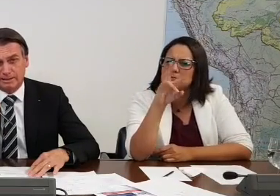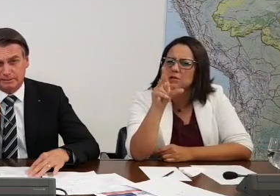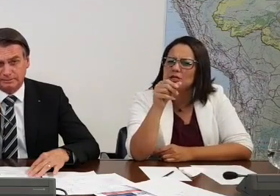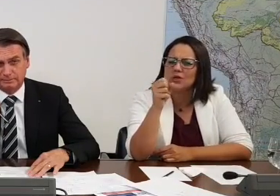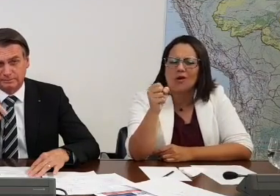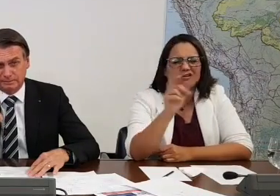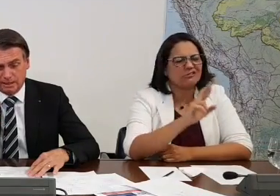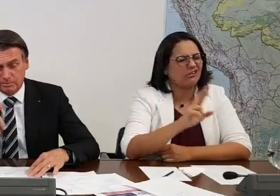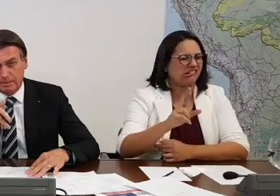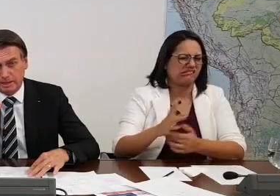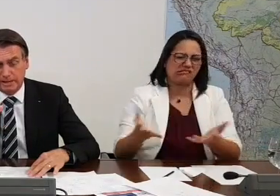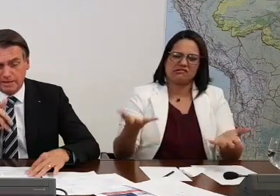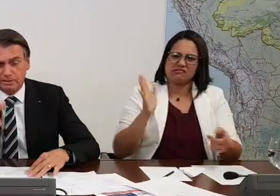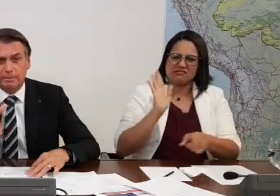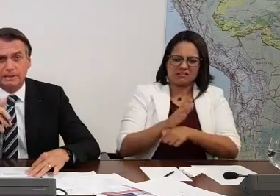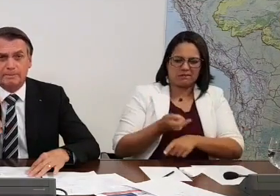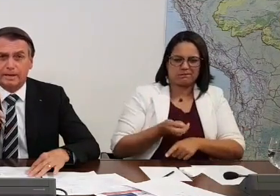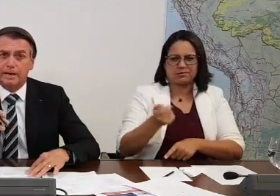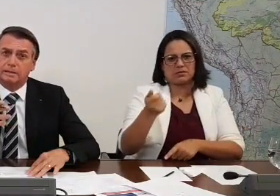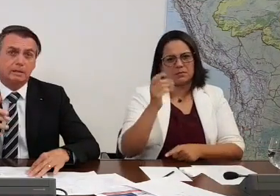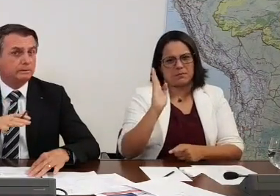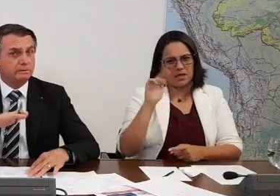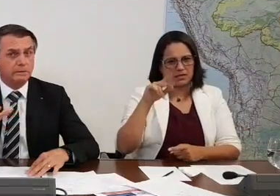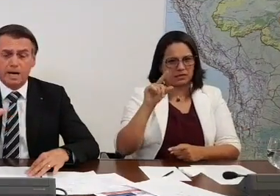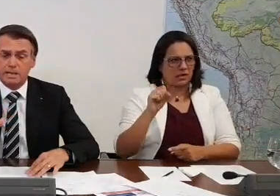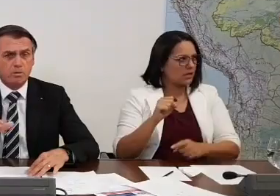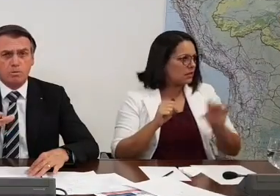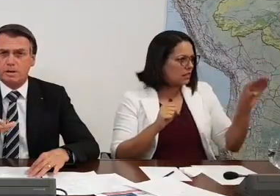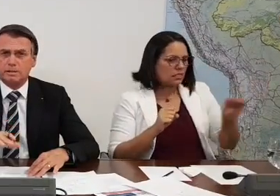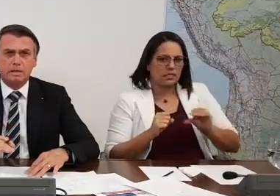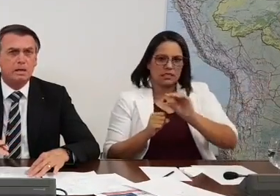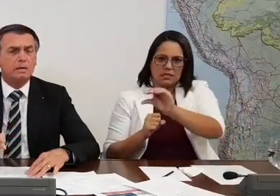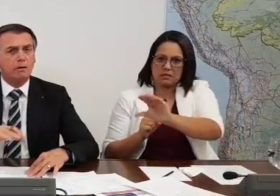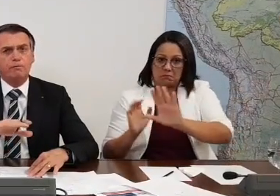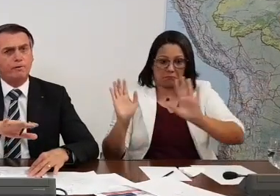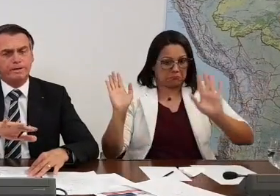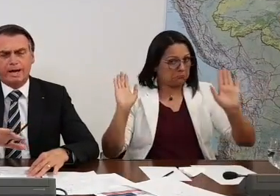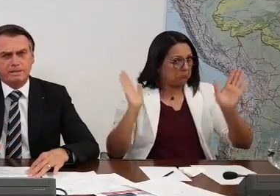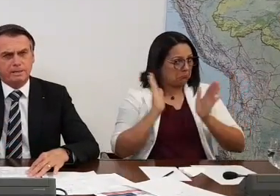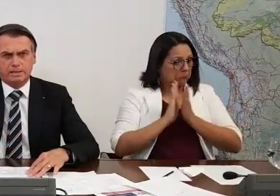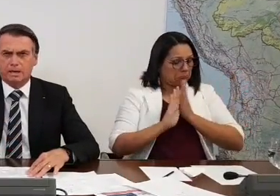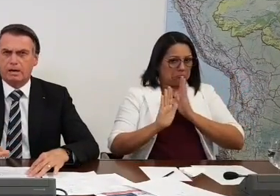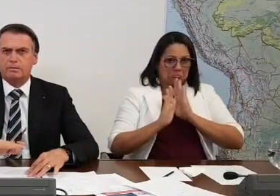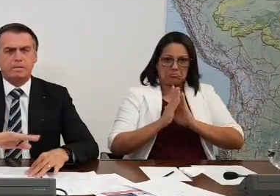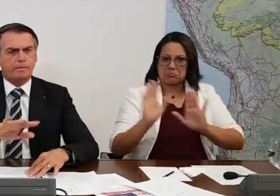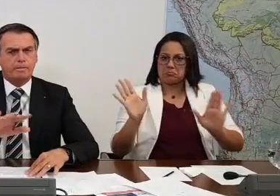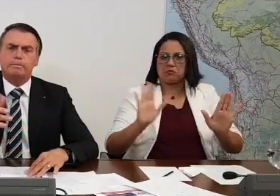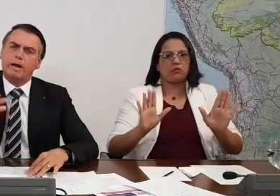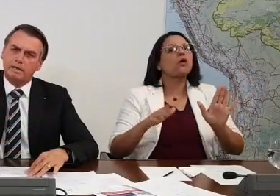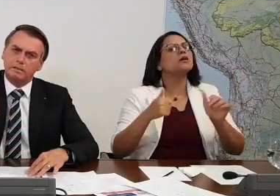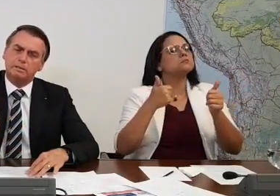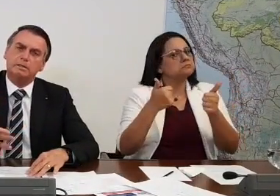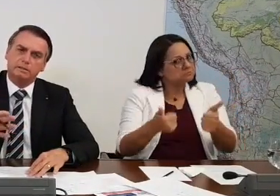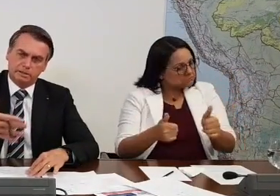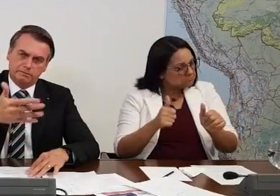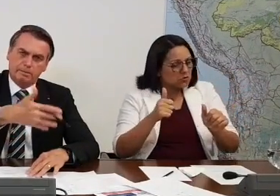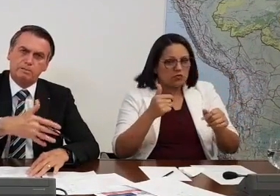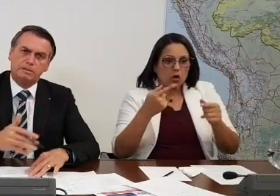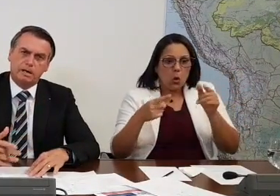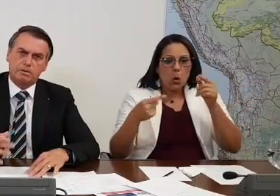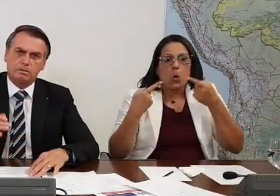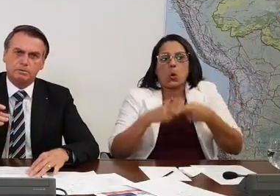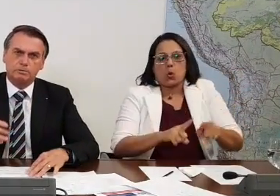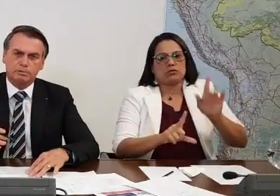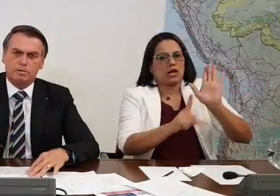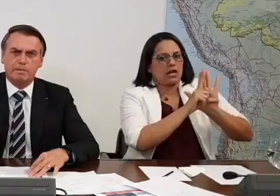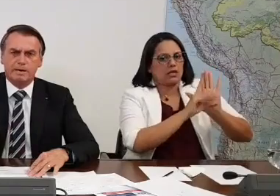peixada. Está com o BNDES no meio da parada. Nada contra. Não foi nada ilegal. Sem problema. Mas a gente vai